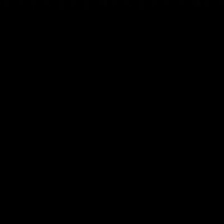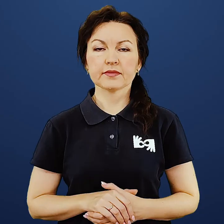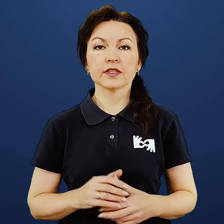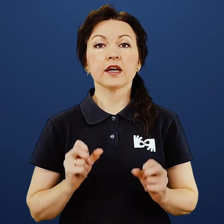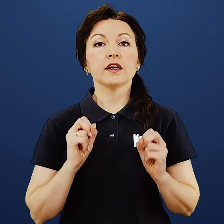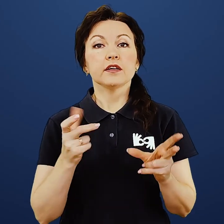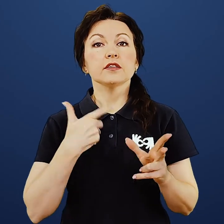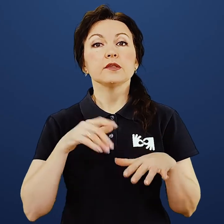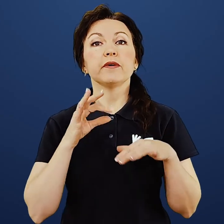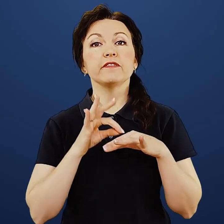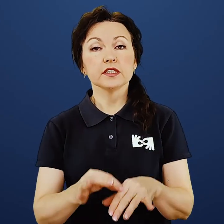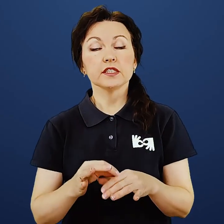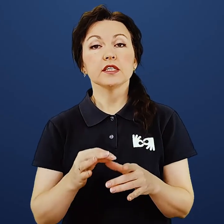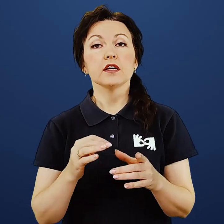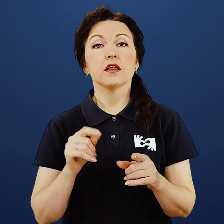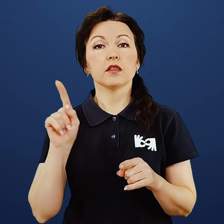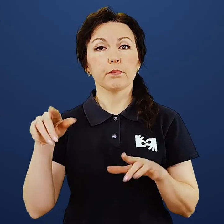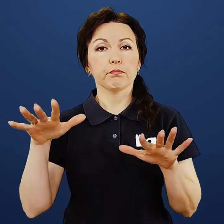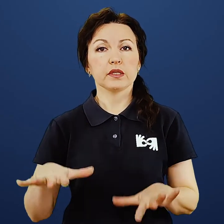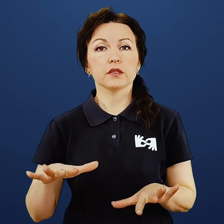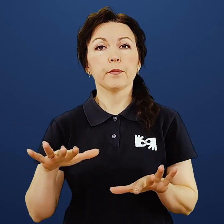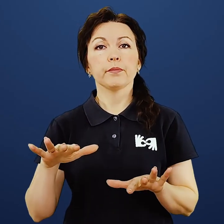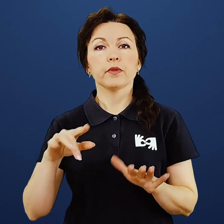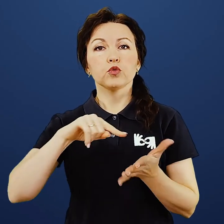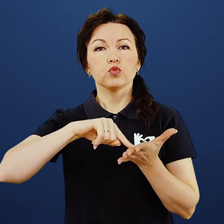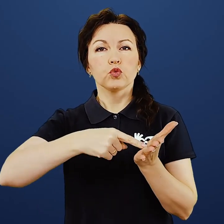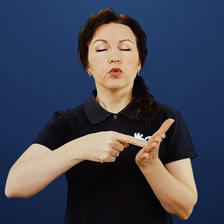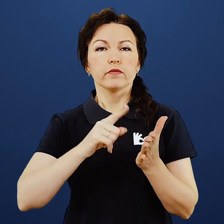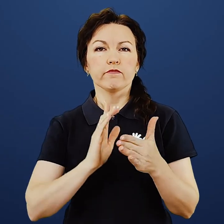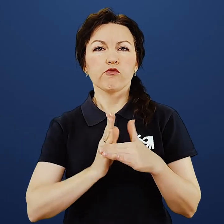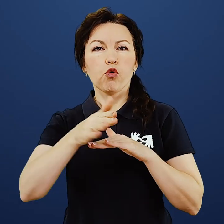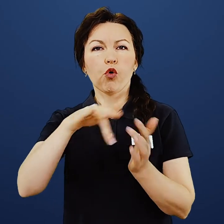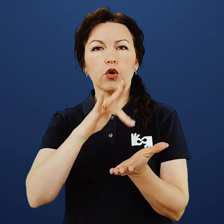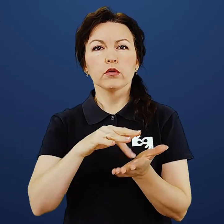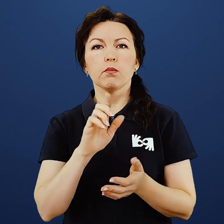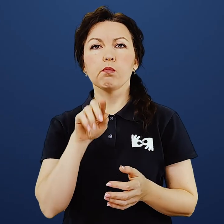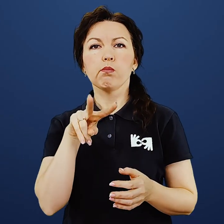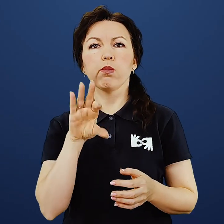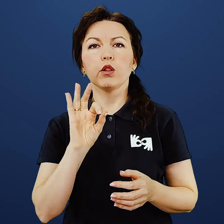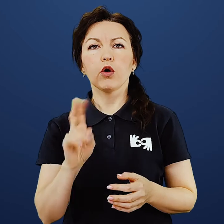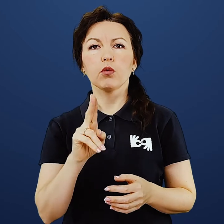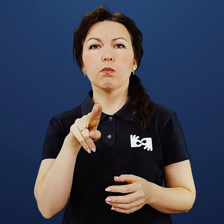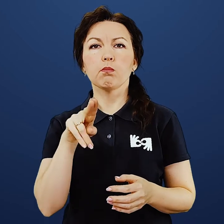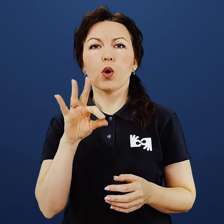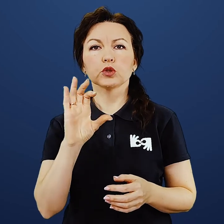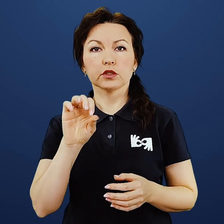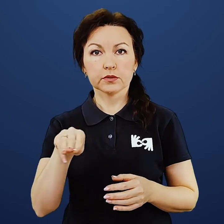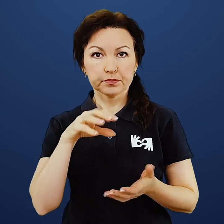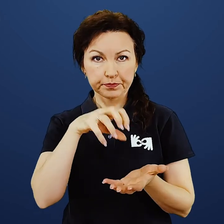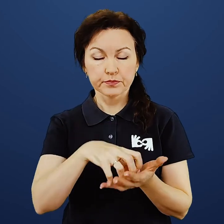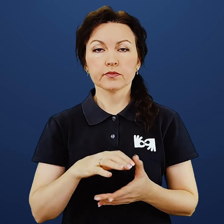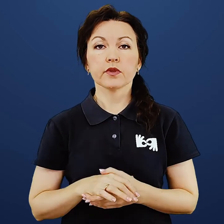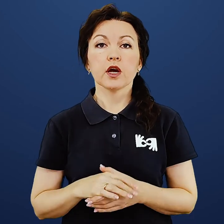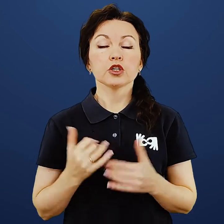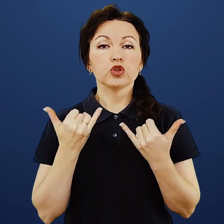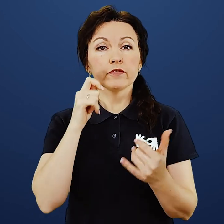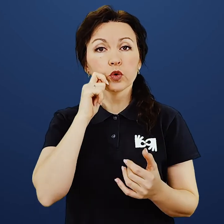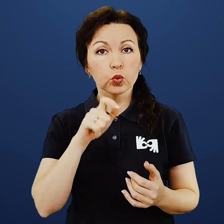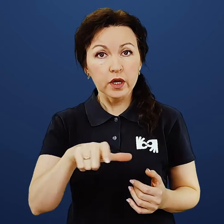Як поводитися на блокпостах? Шановні українці! В умовах воєнного стану в